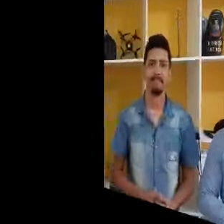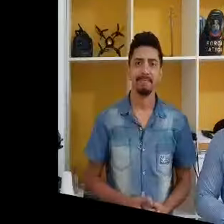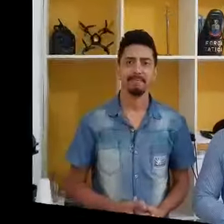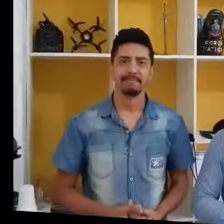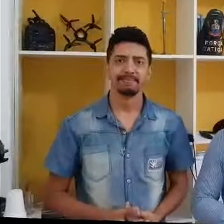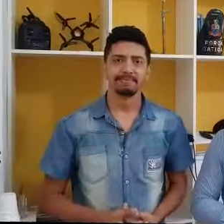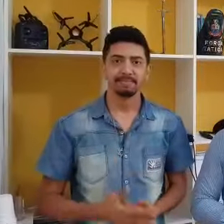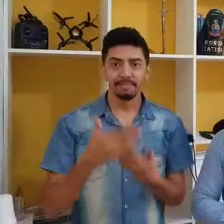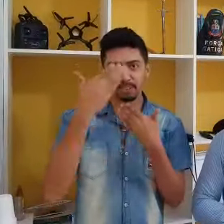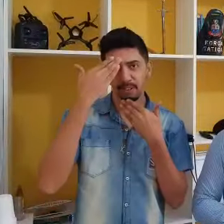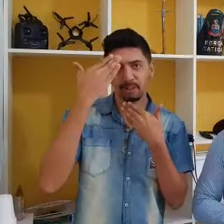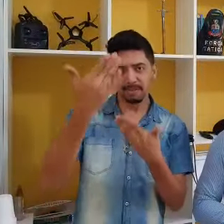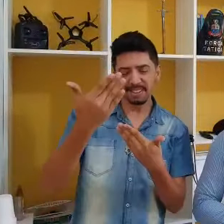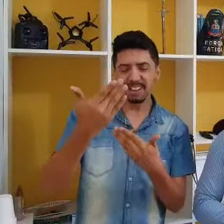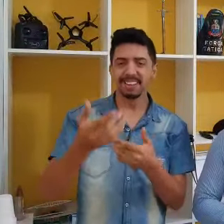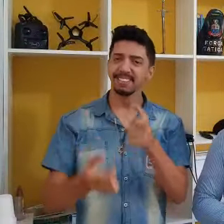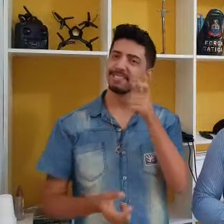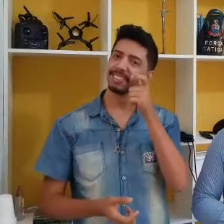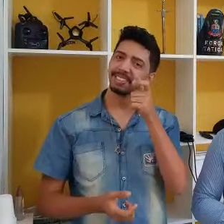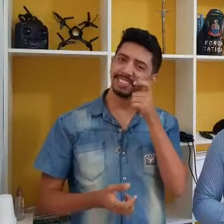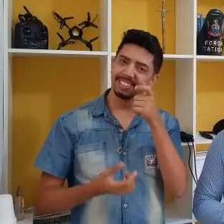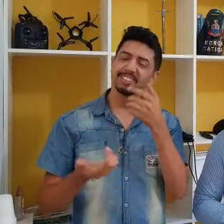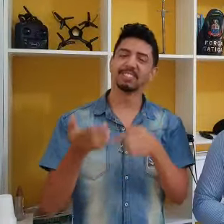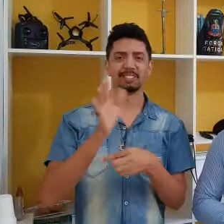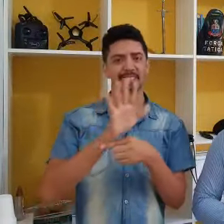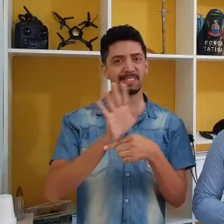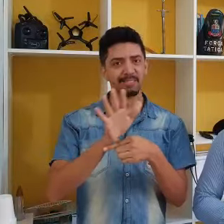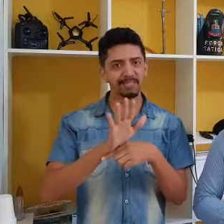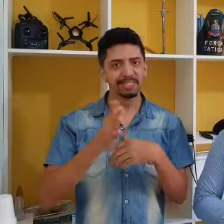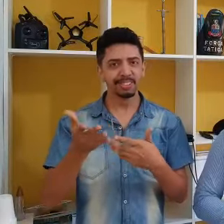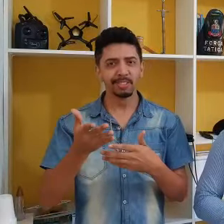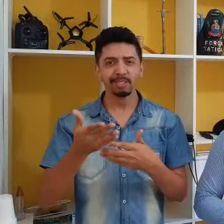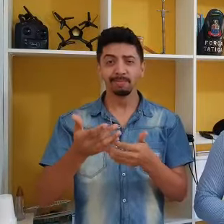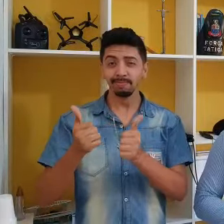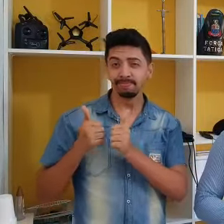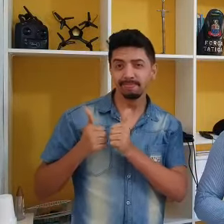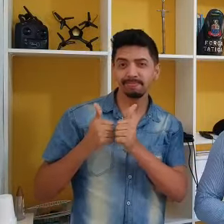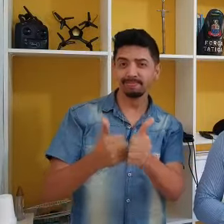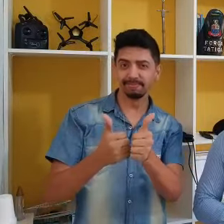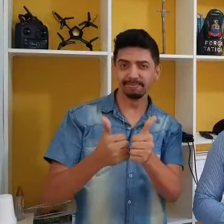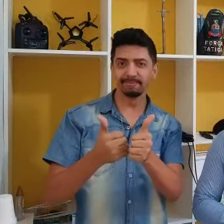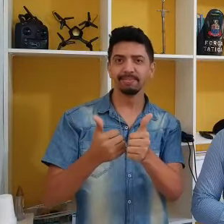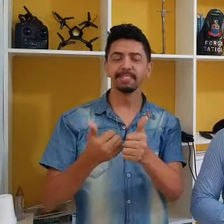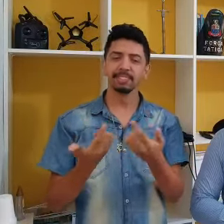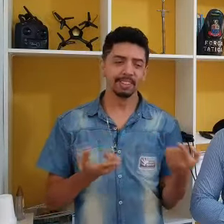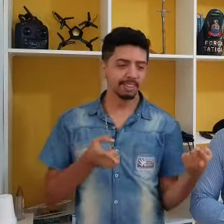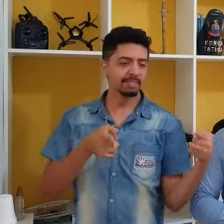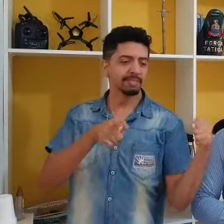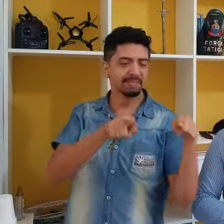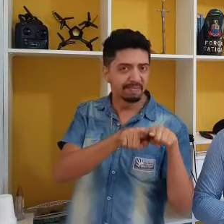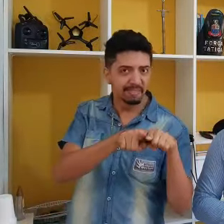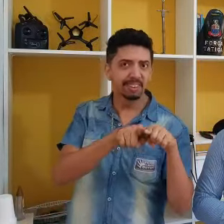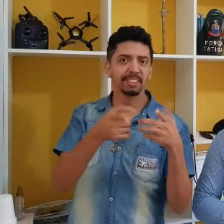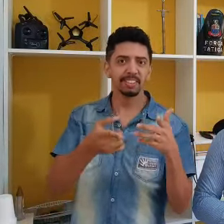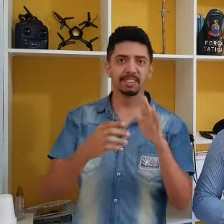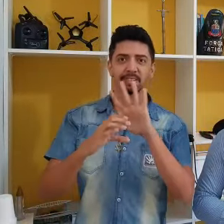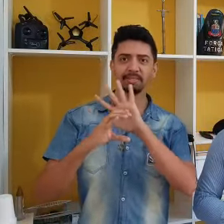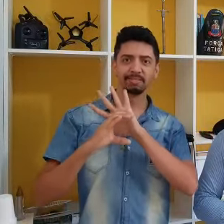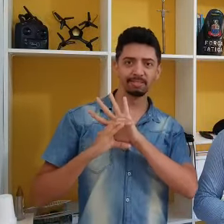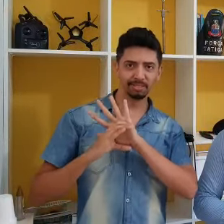Obrigado por assistir mais esse vídeo. Acompanhe-nos nessa parceria com o Instituto Mãos que Cantam.